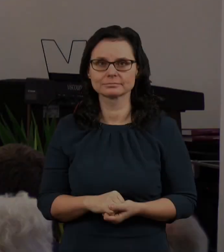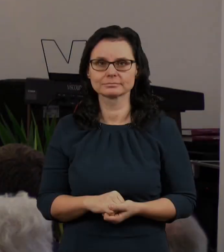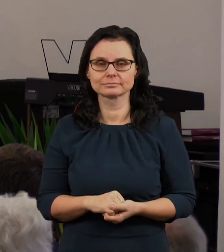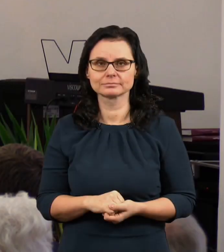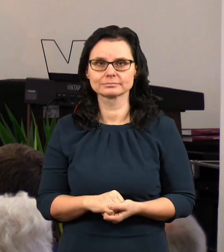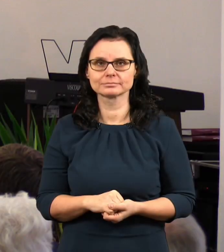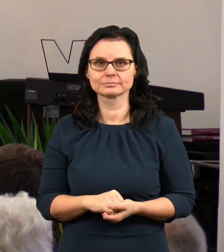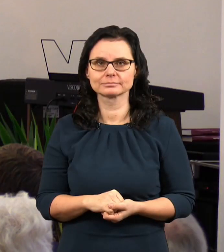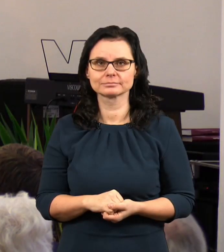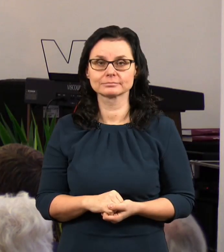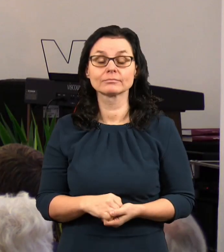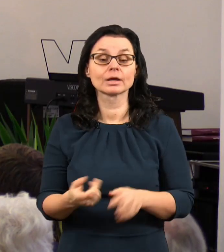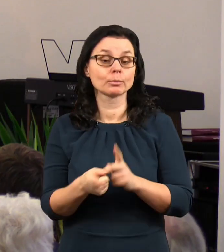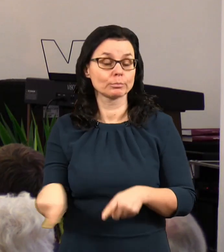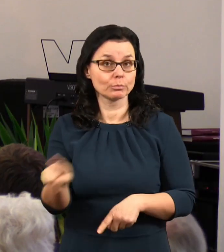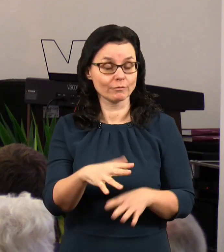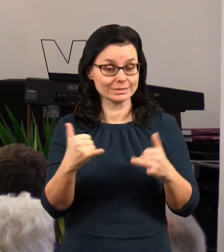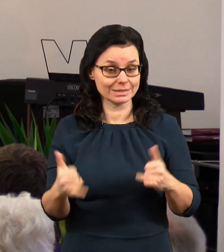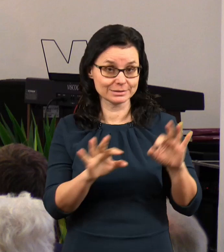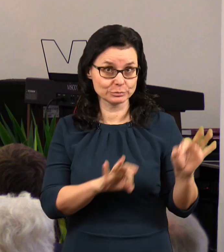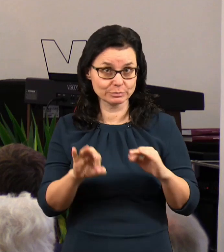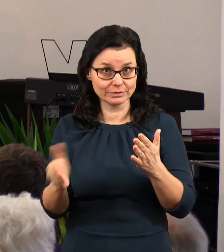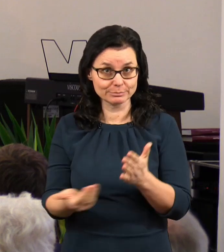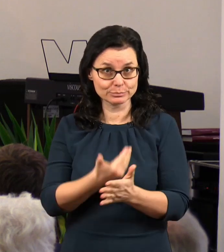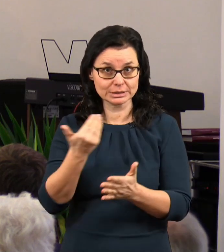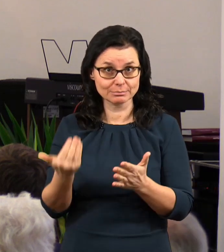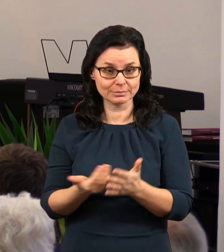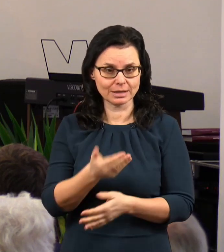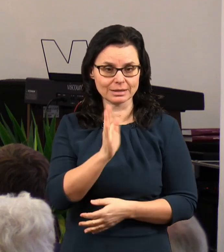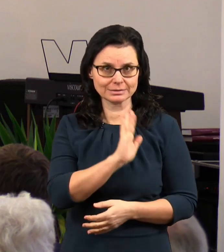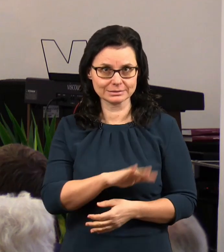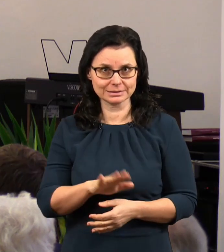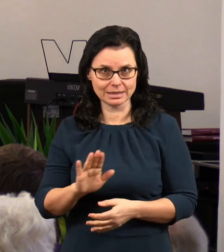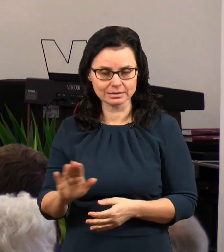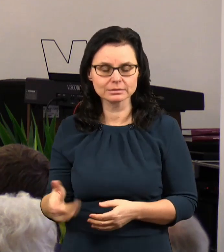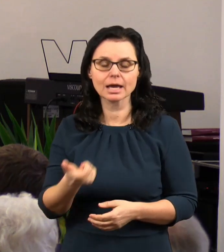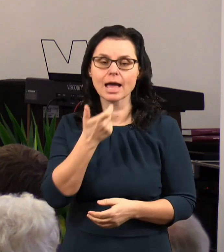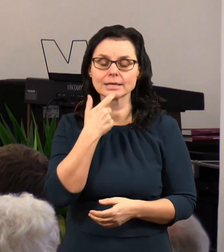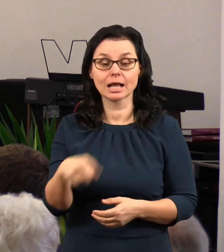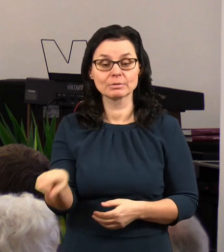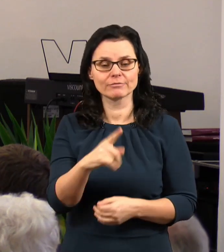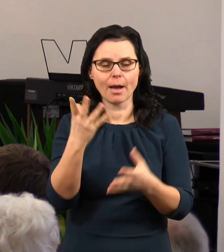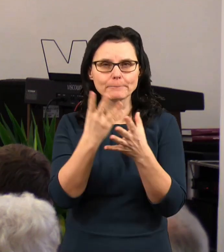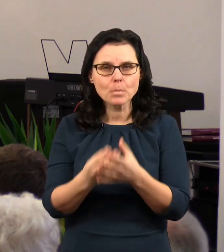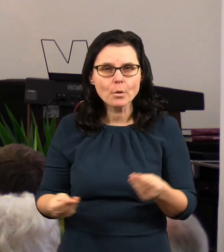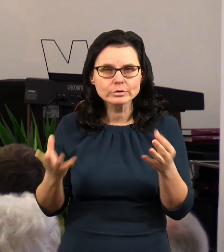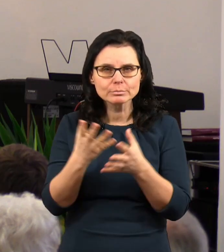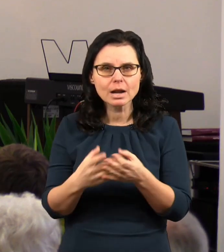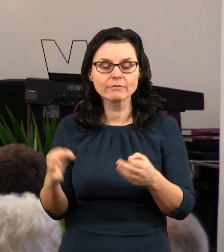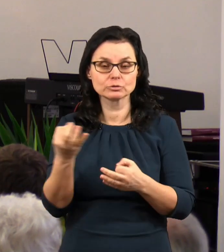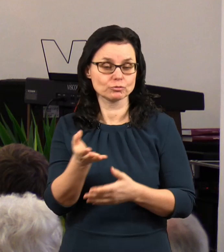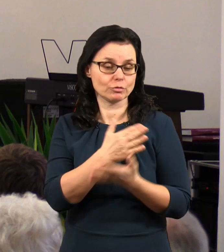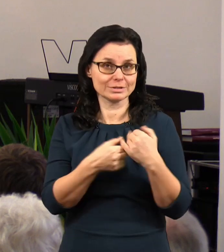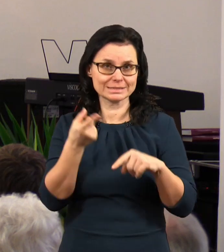Tak, a já mám pro vás dneska příběh, děti, a chtěl bych vám povít právě, co jsem prožil,